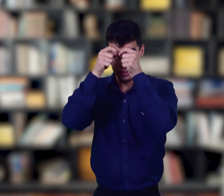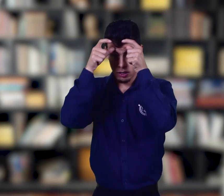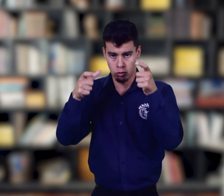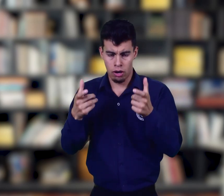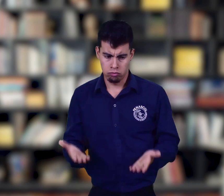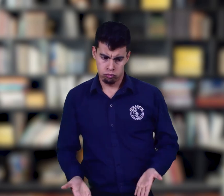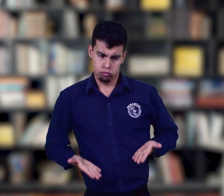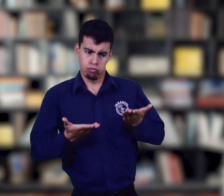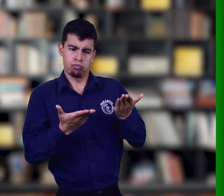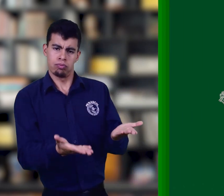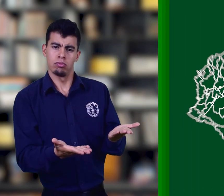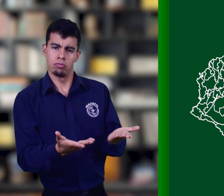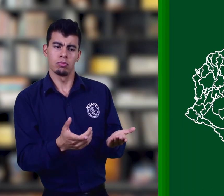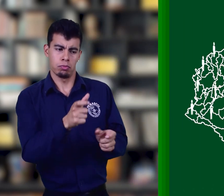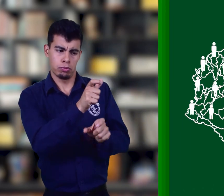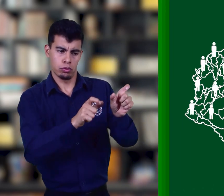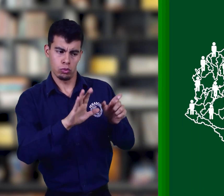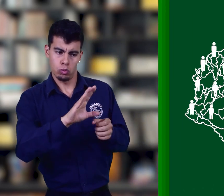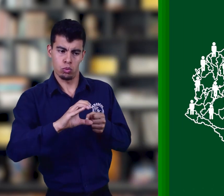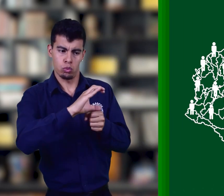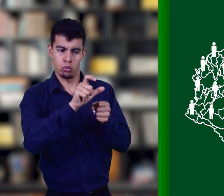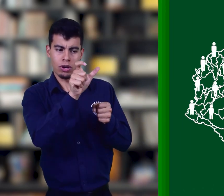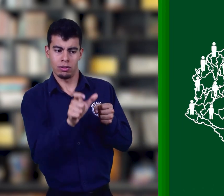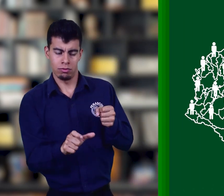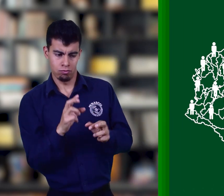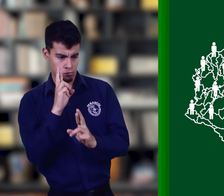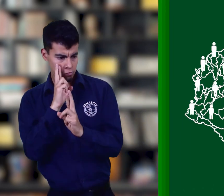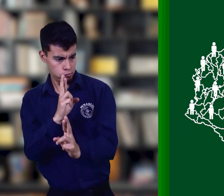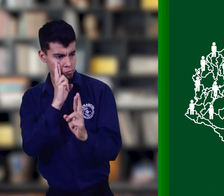Por lo tanto, el Estado reconoce a sus ciudadanos.